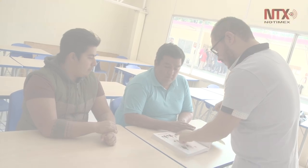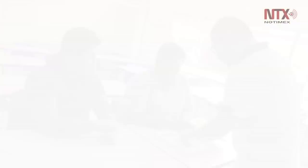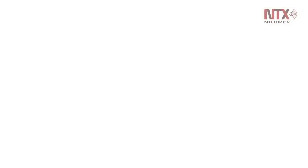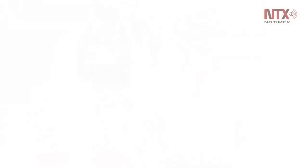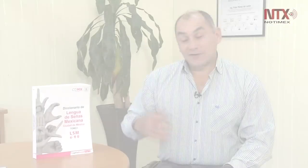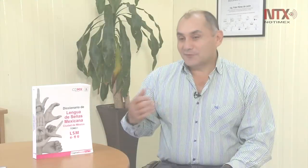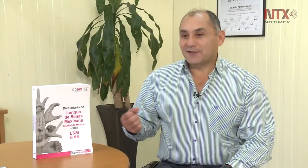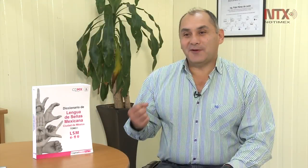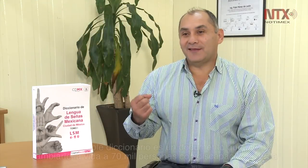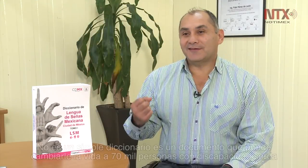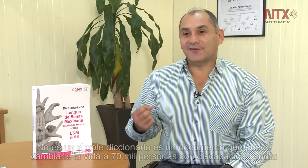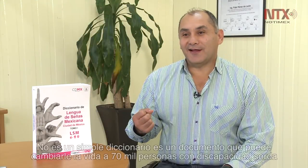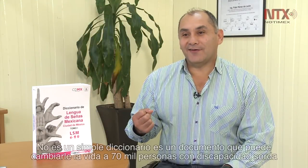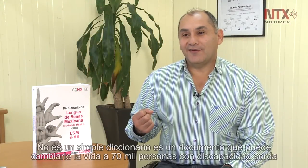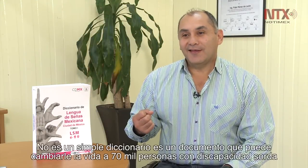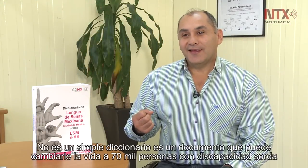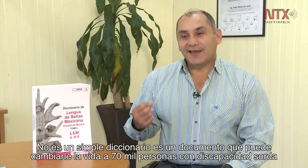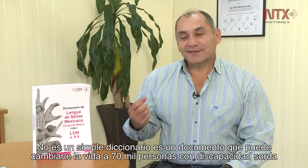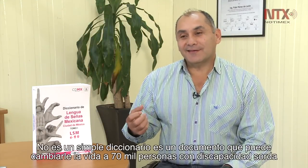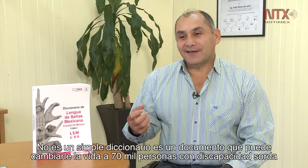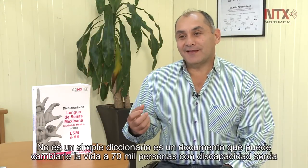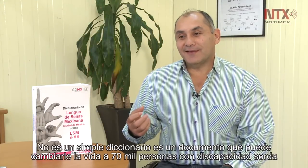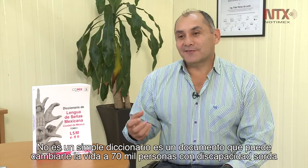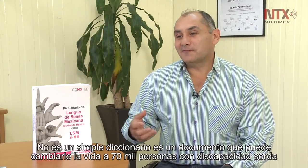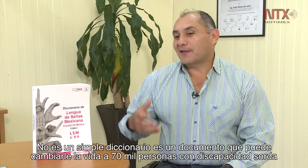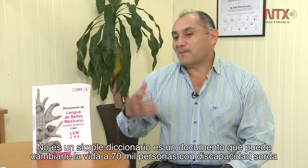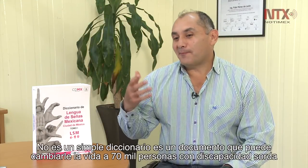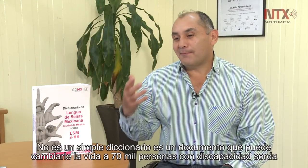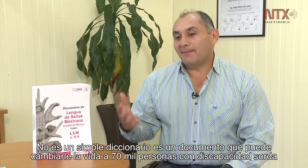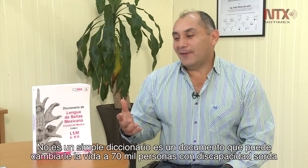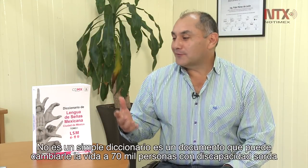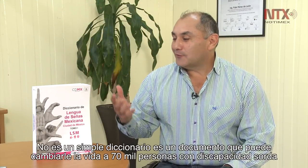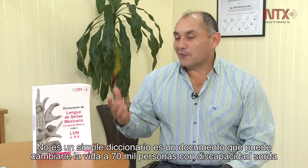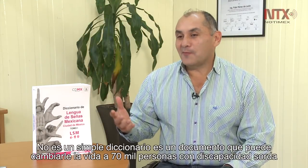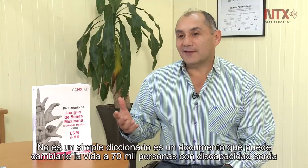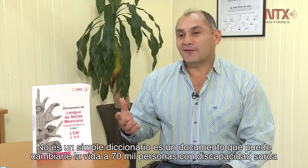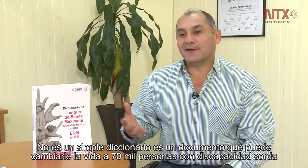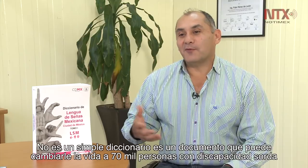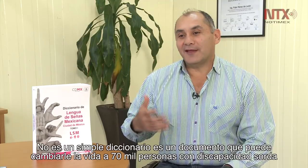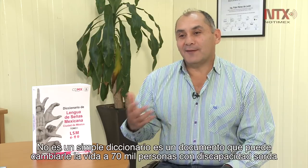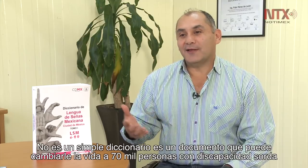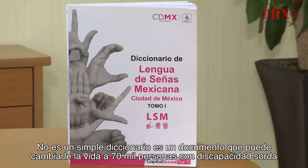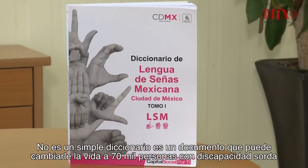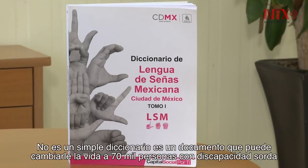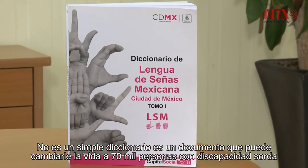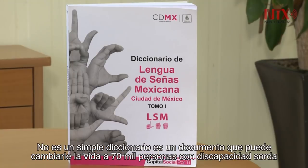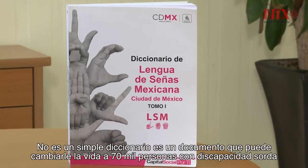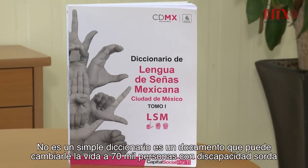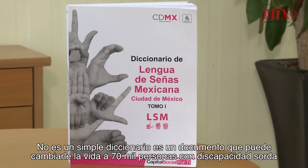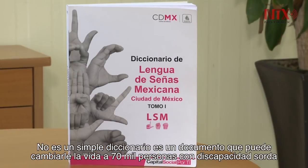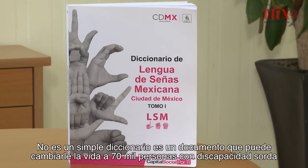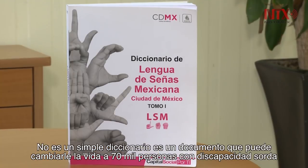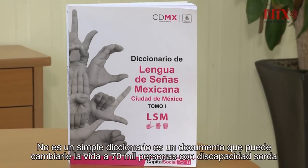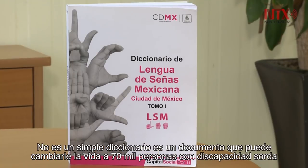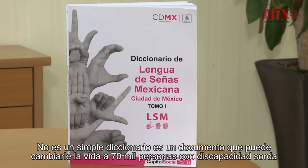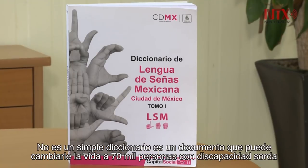No es un simple diccionario. Es un documento que puede cambiarle la vida a 70 mil personas con